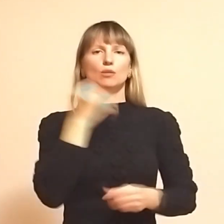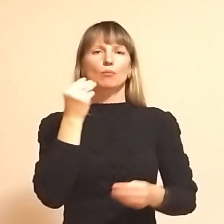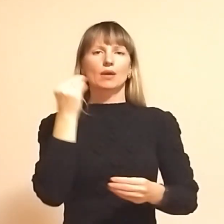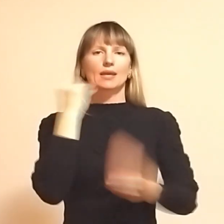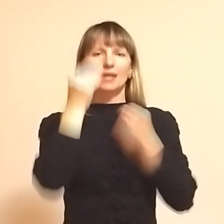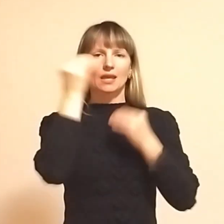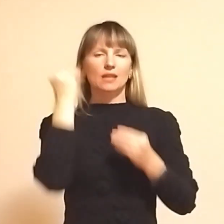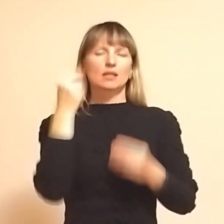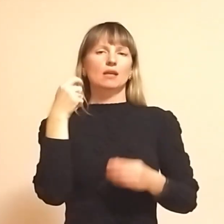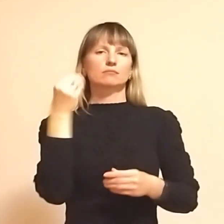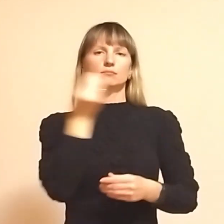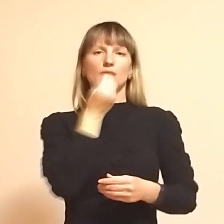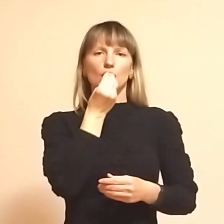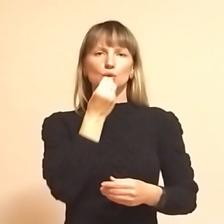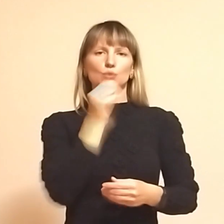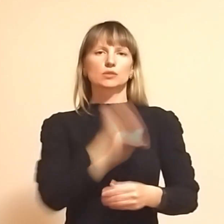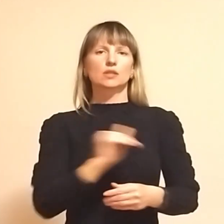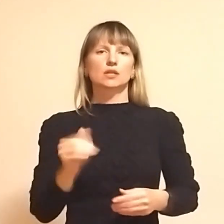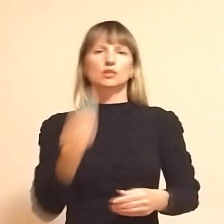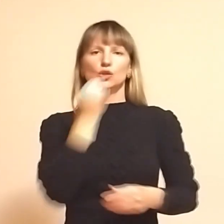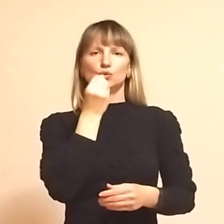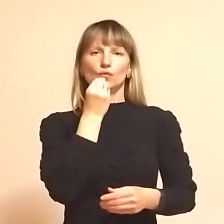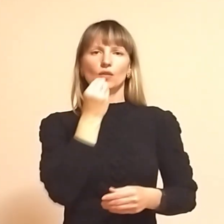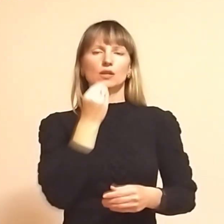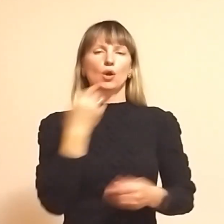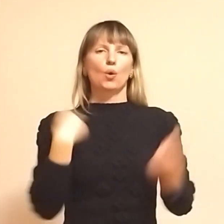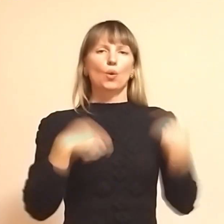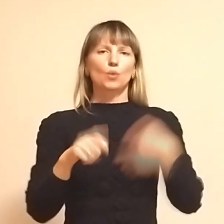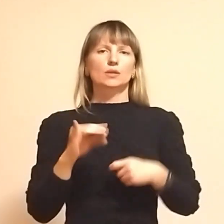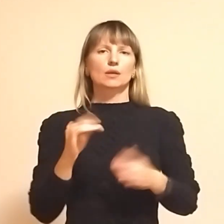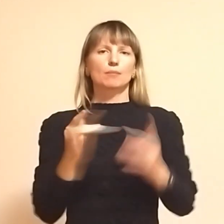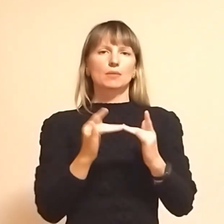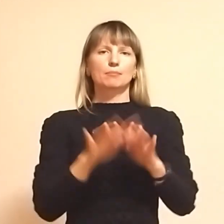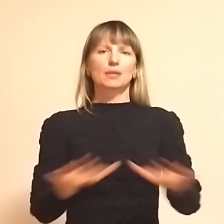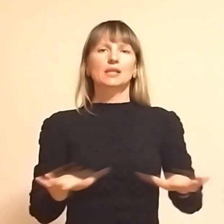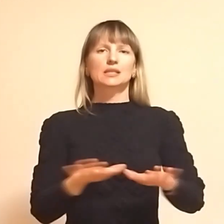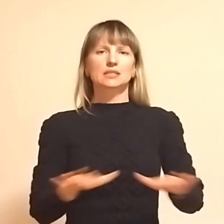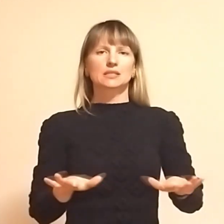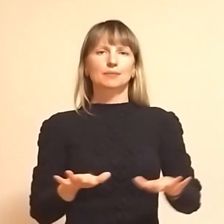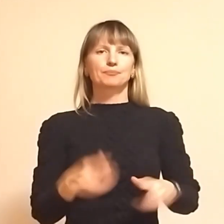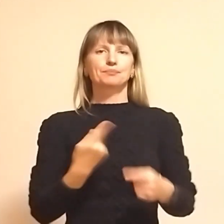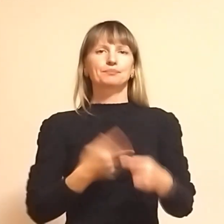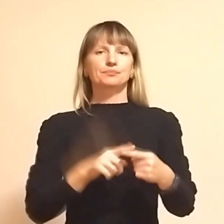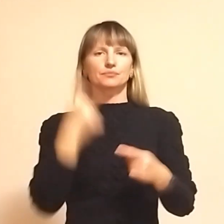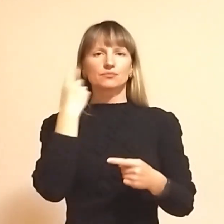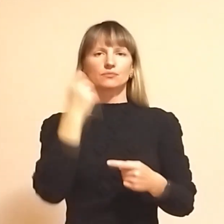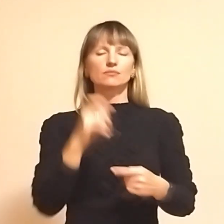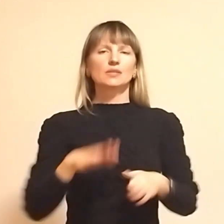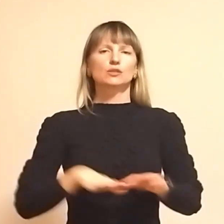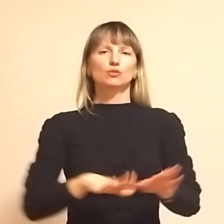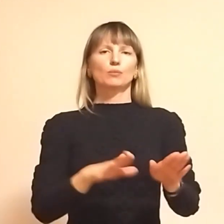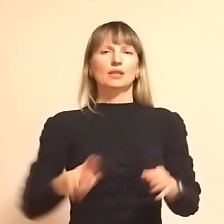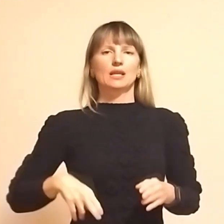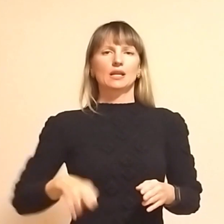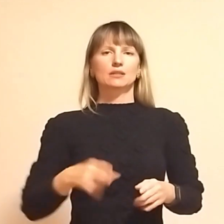гігієни, продукти харчування, дитяче харчування, одяг та постільна білизна. Про це повідомила заступниця директора